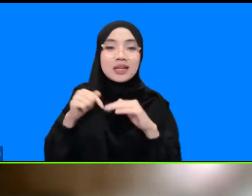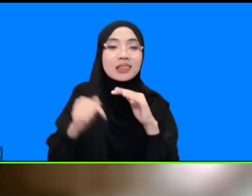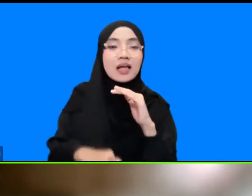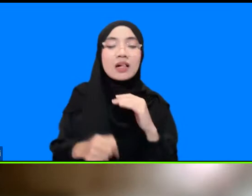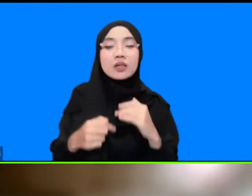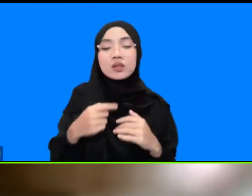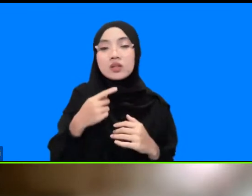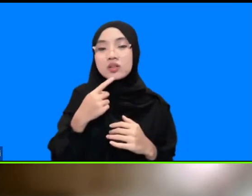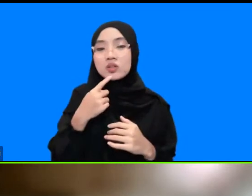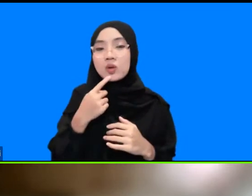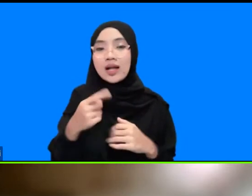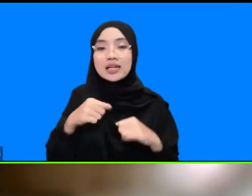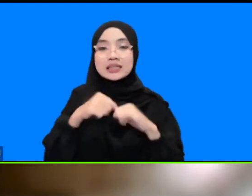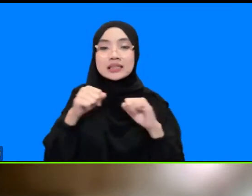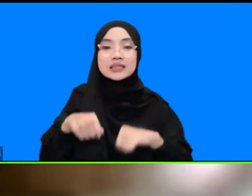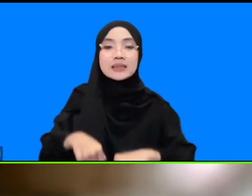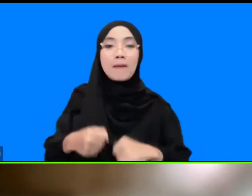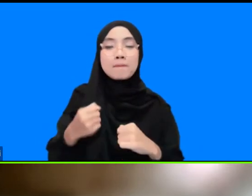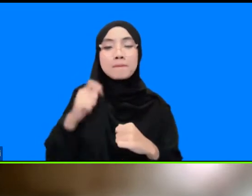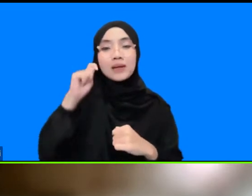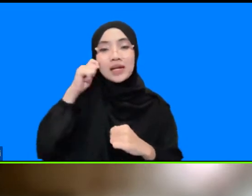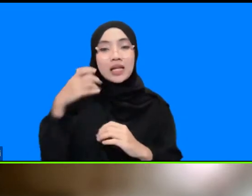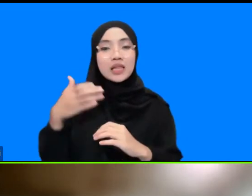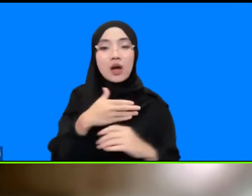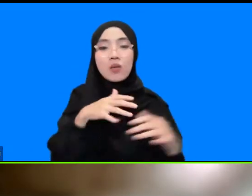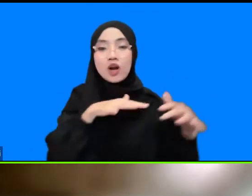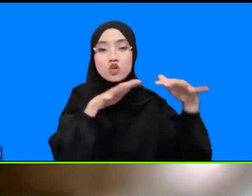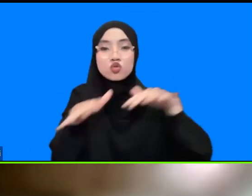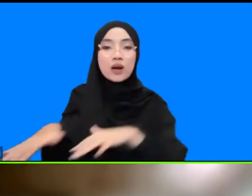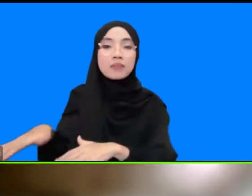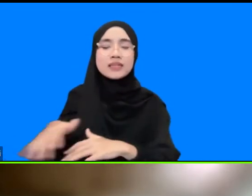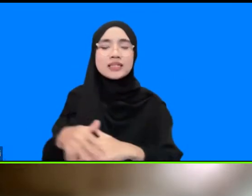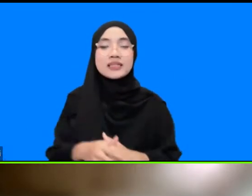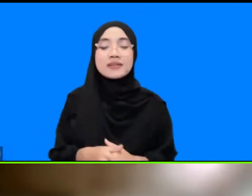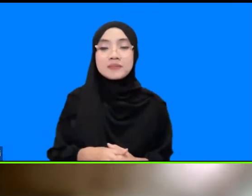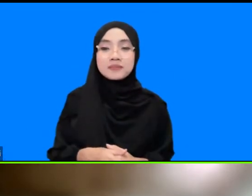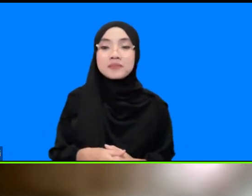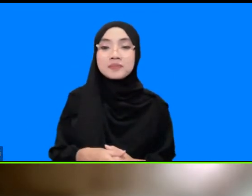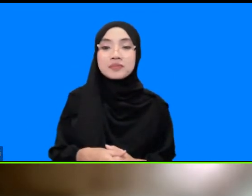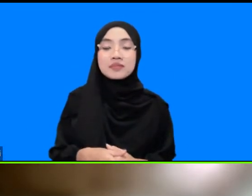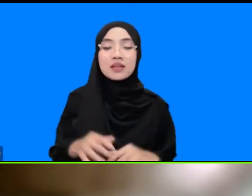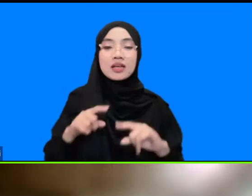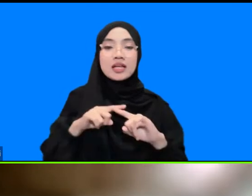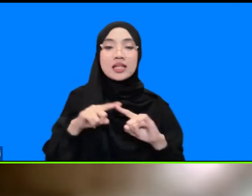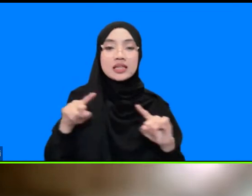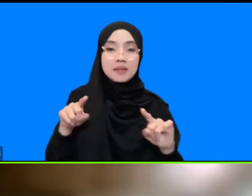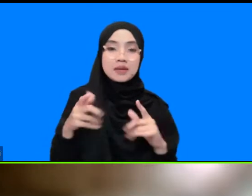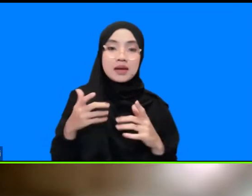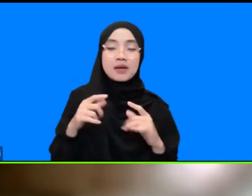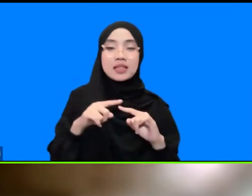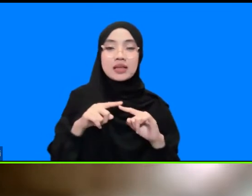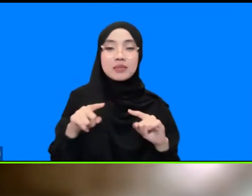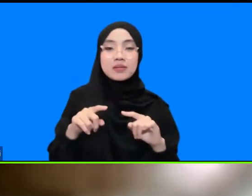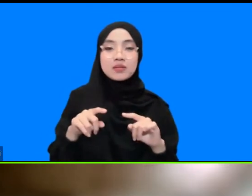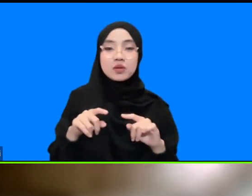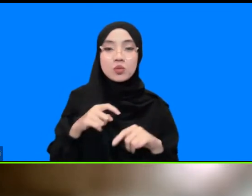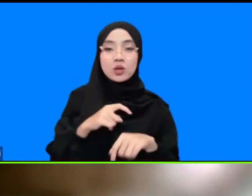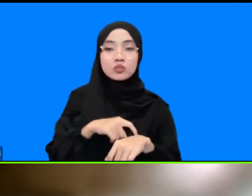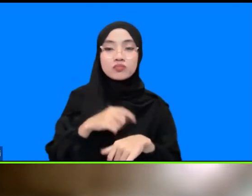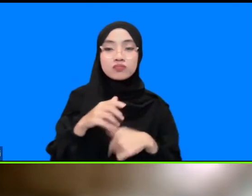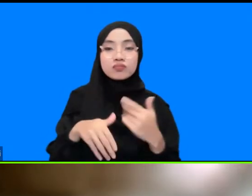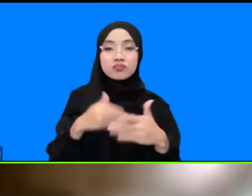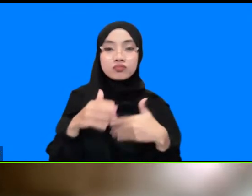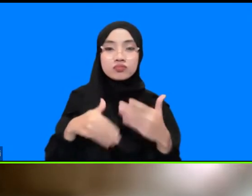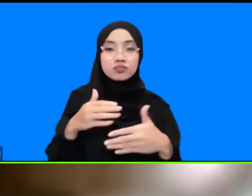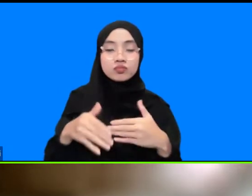sistem peringatan dini tsunami namun berkembangnya waktu mulai